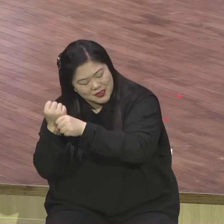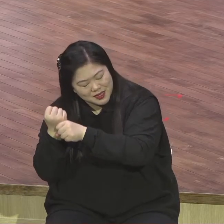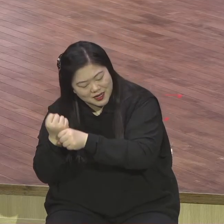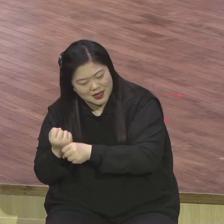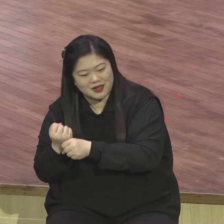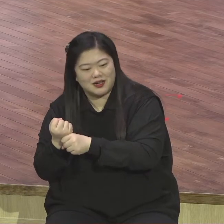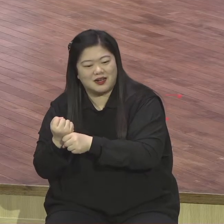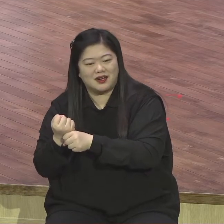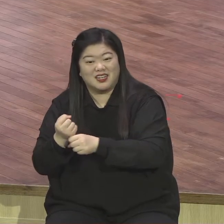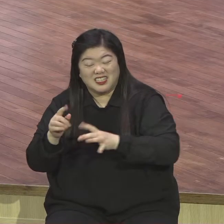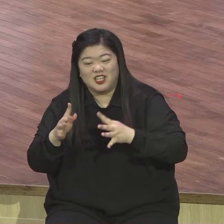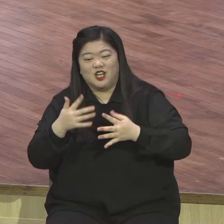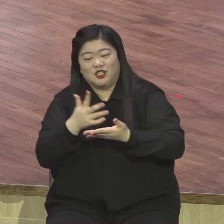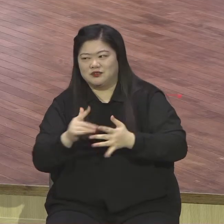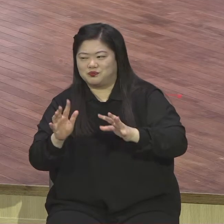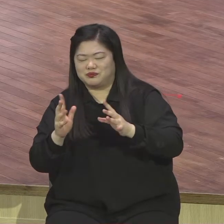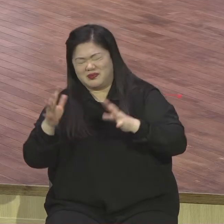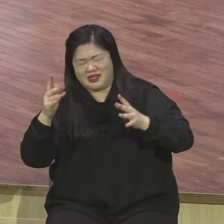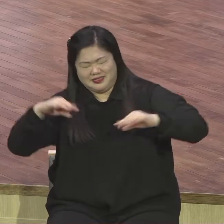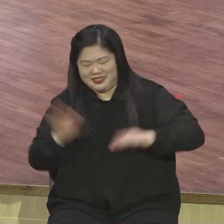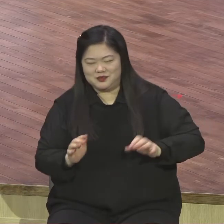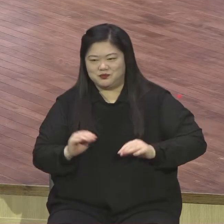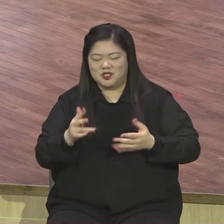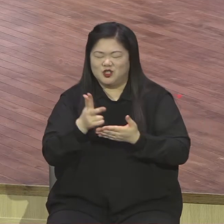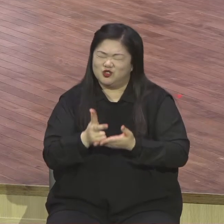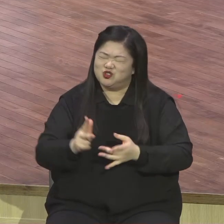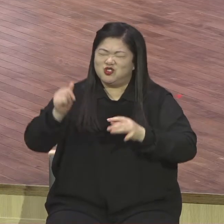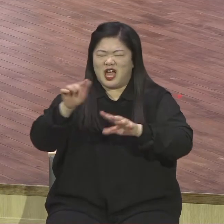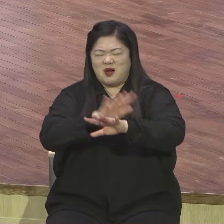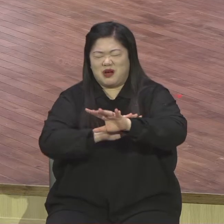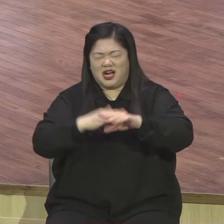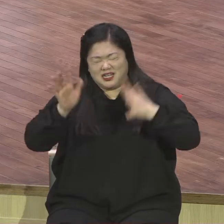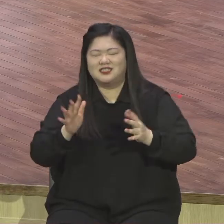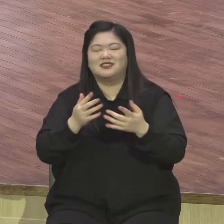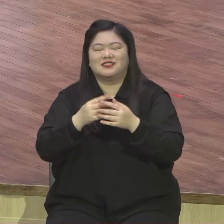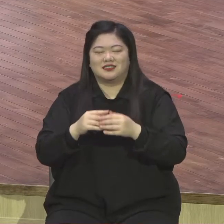주의 팔을 팔을 의지합니다